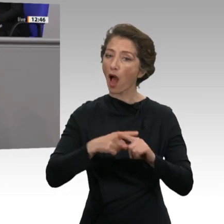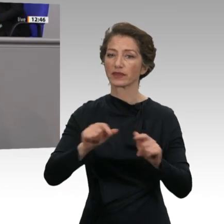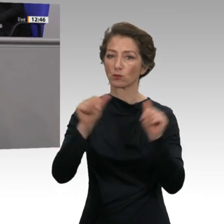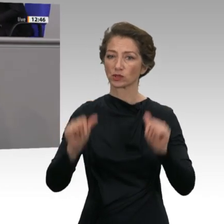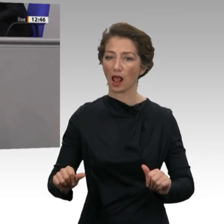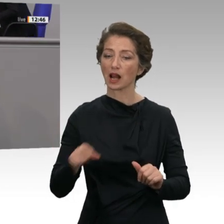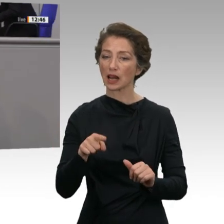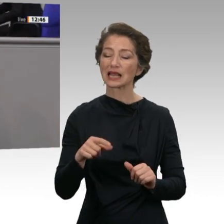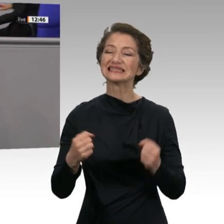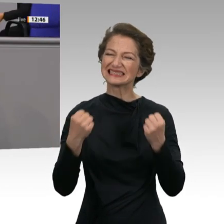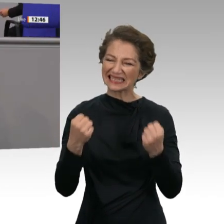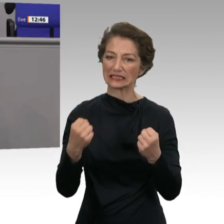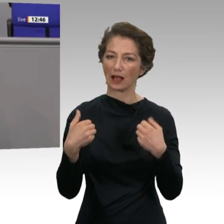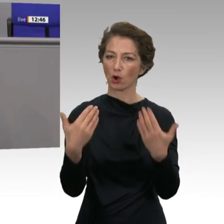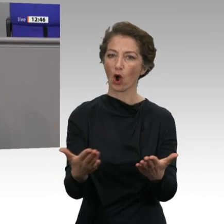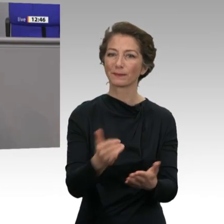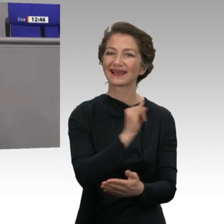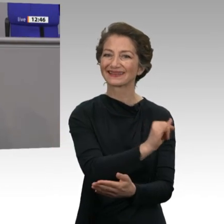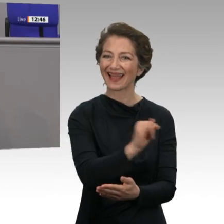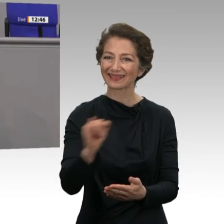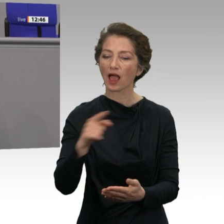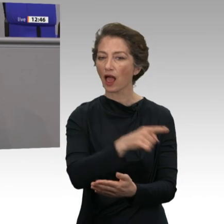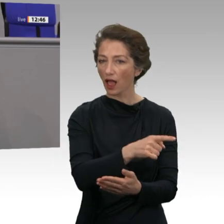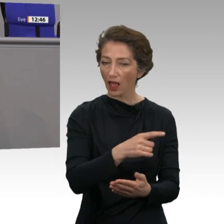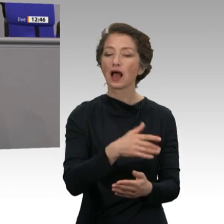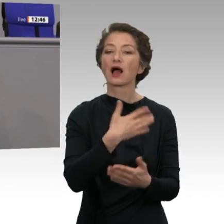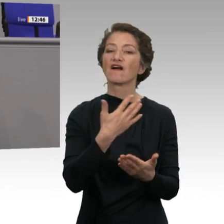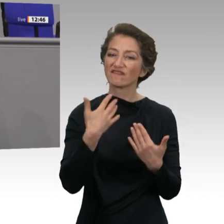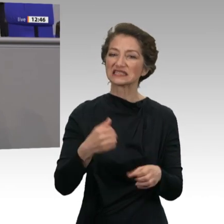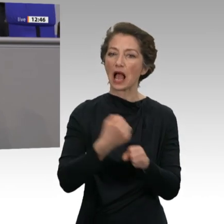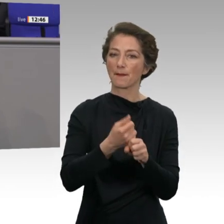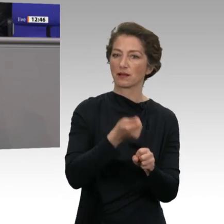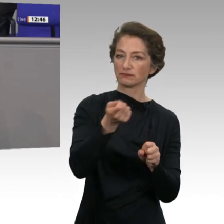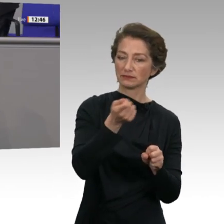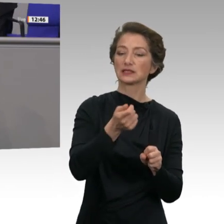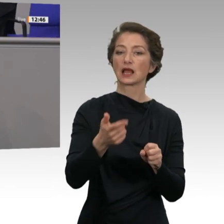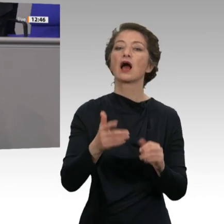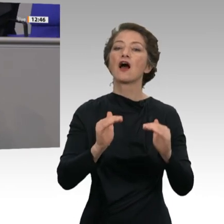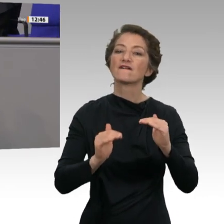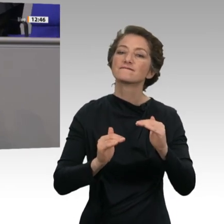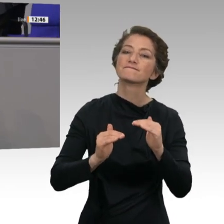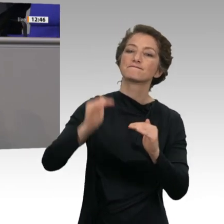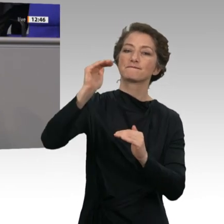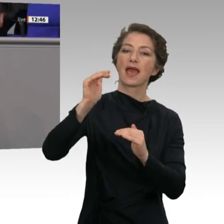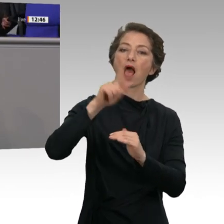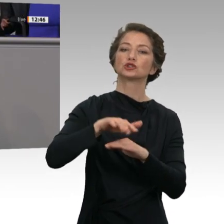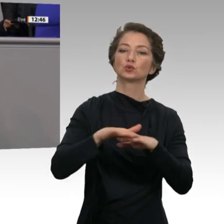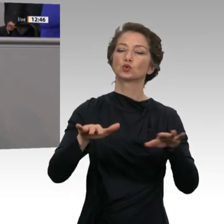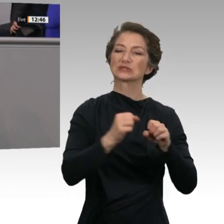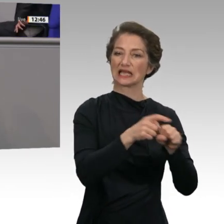jeder die gearbeitet und eingezahlt im Alter mehr haben als die Grundsicherung und mehr als diejenigen, die das nicht getan haben. Wir haben Ihnen ein